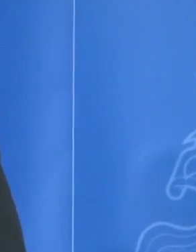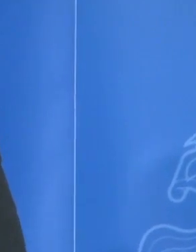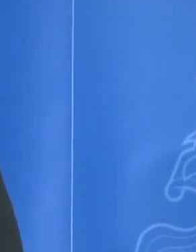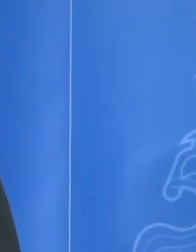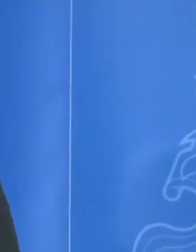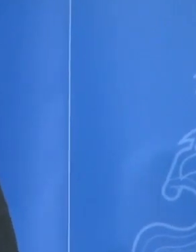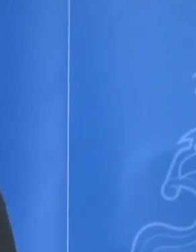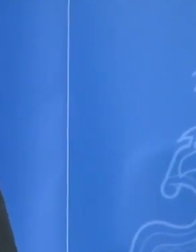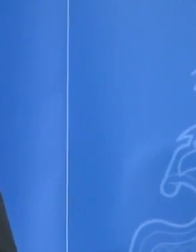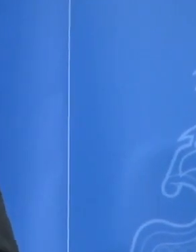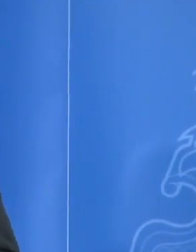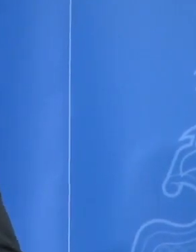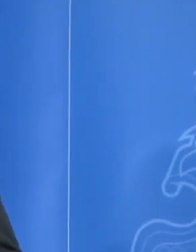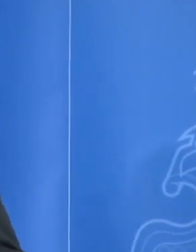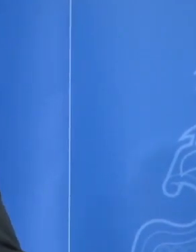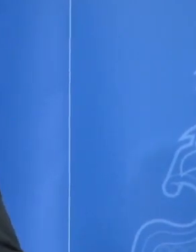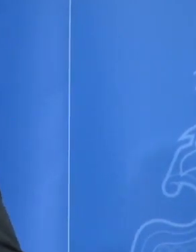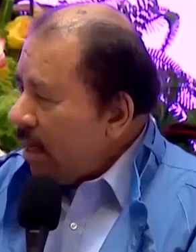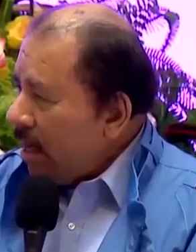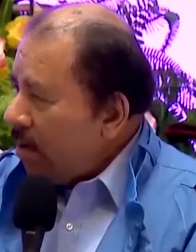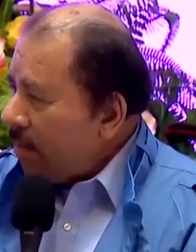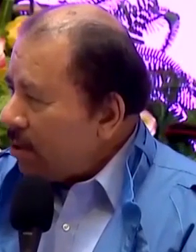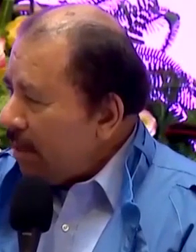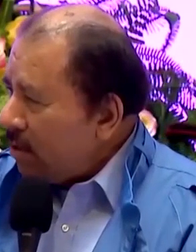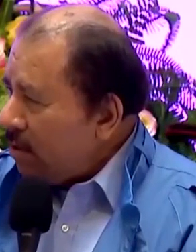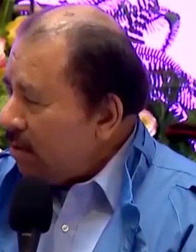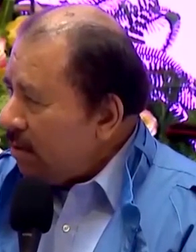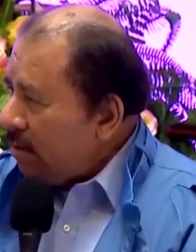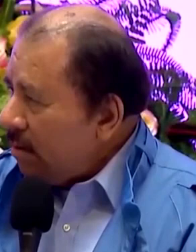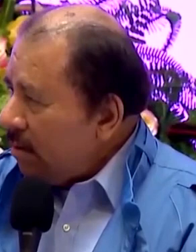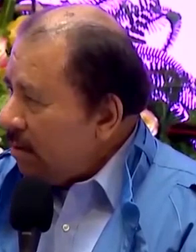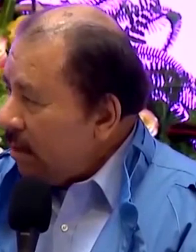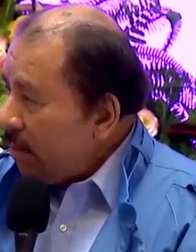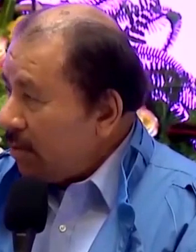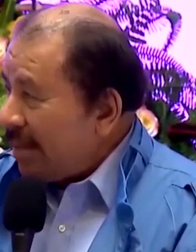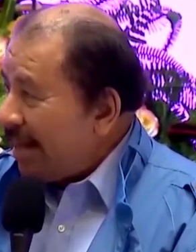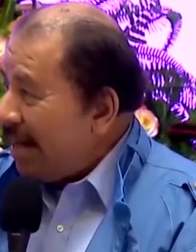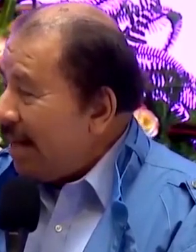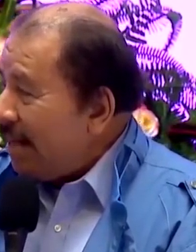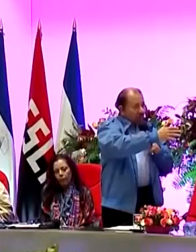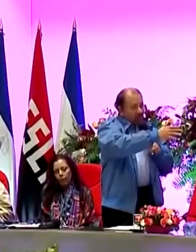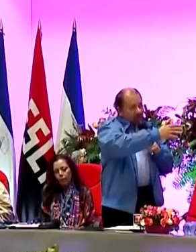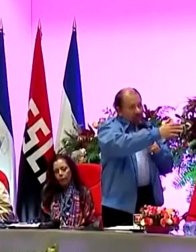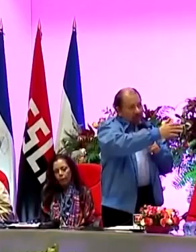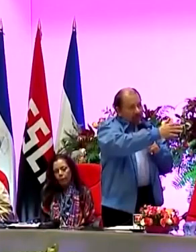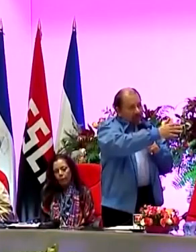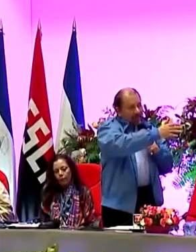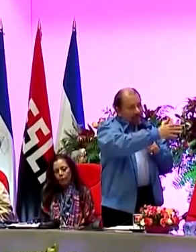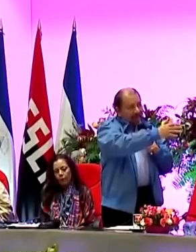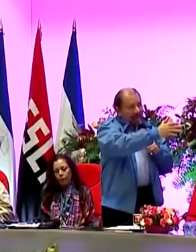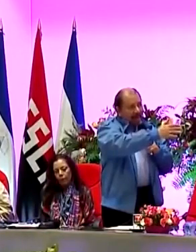con los altos funcionarios del régimen y sus familiares también. Mike Pompeo afirmó a la prensa que las sanciones sobre